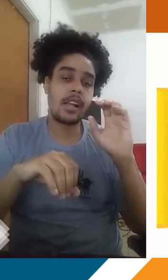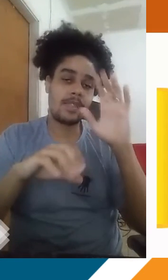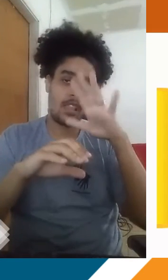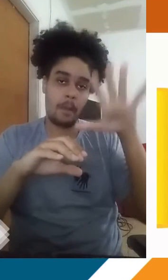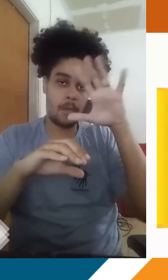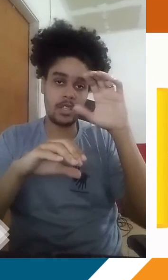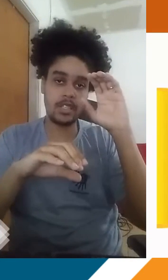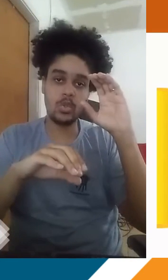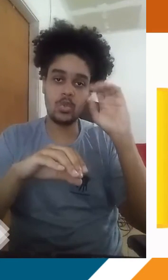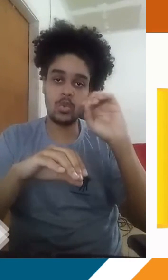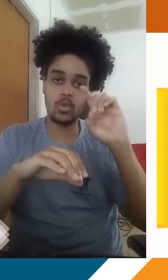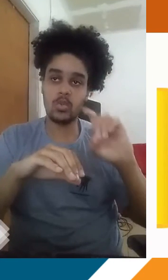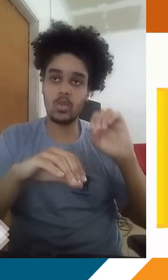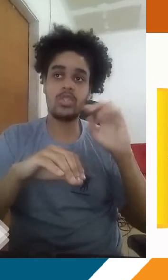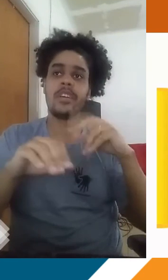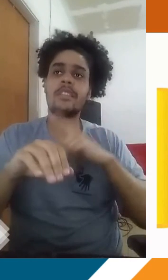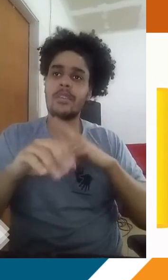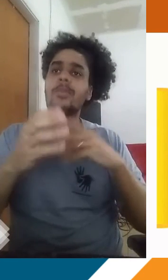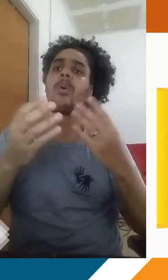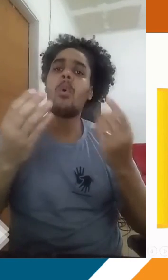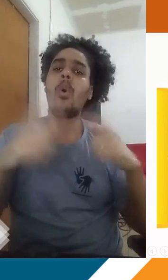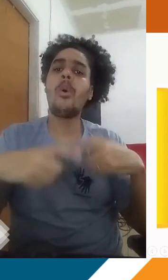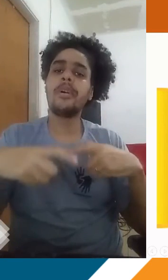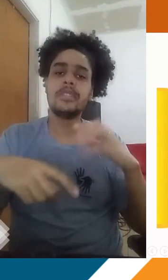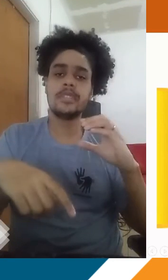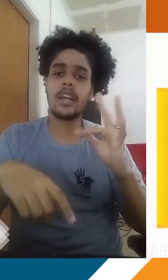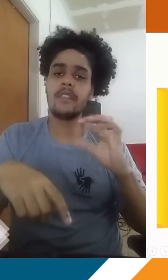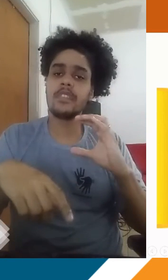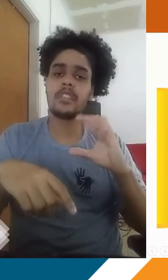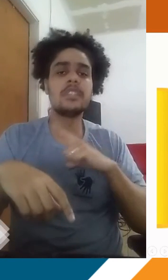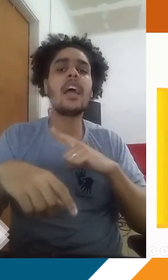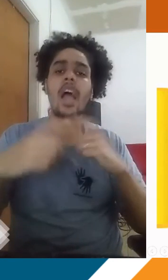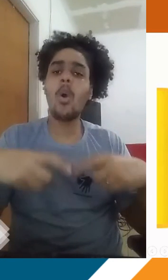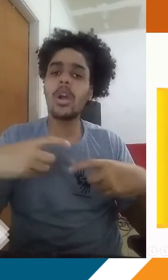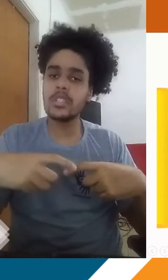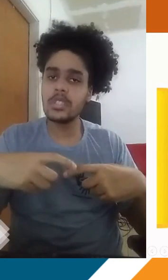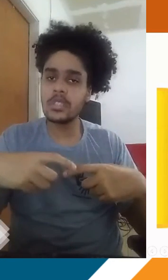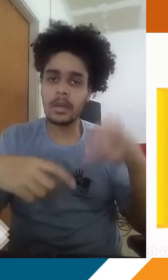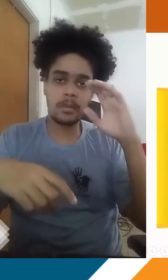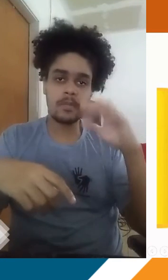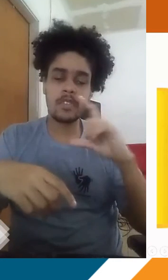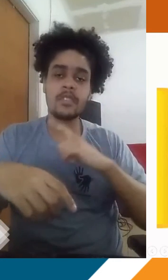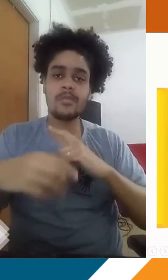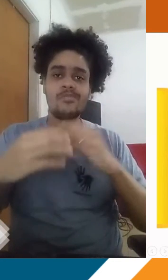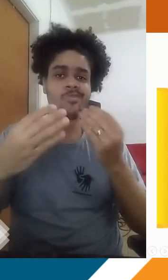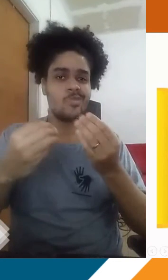CFCs, esses clorofluorcarbonos? Eles estão muito presentes, gente, principalmente algumas décadas atrás, na